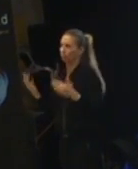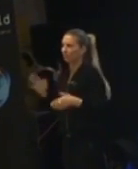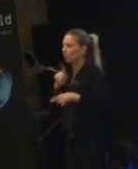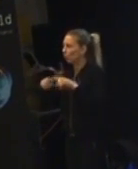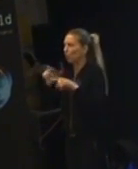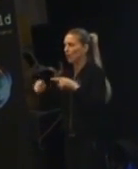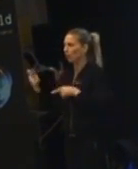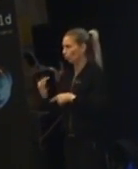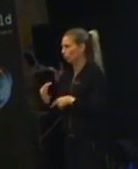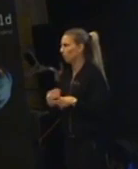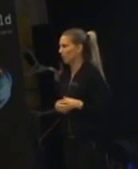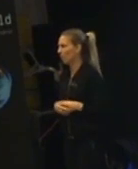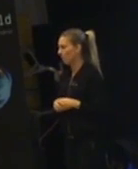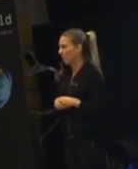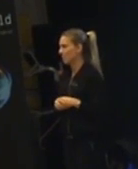varianter på det.